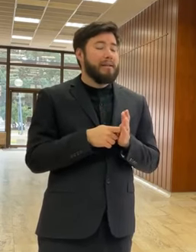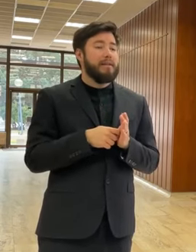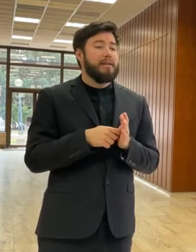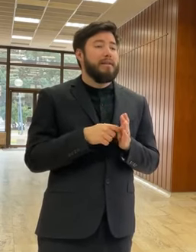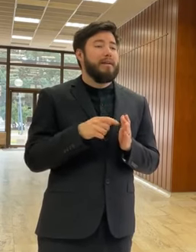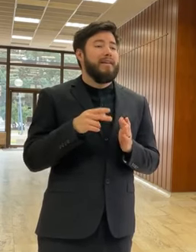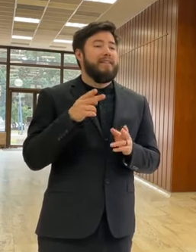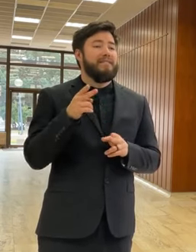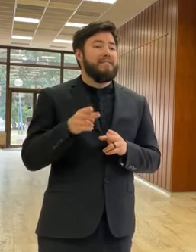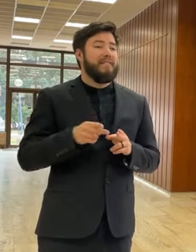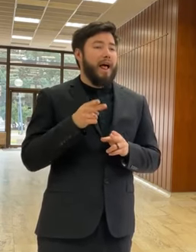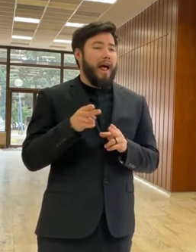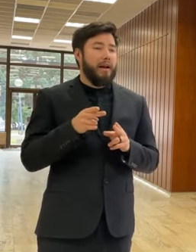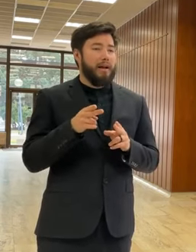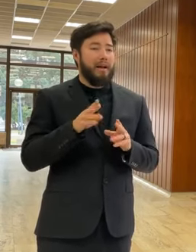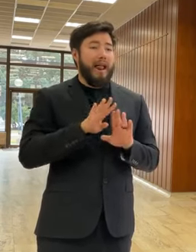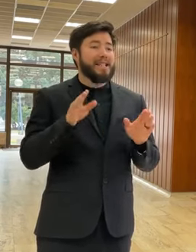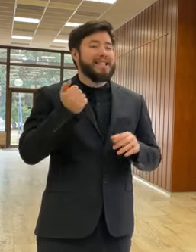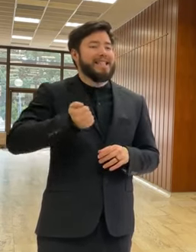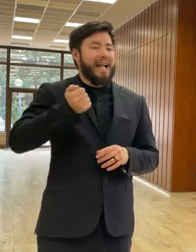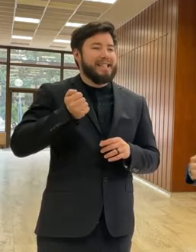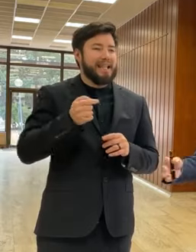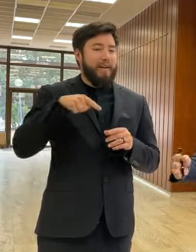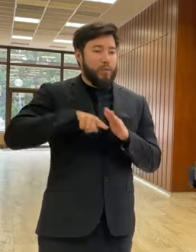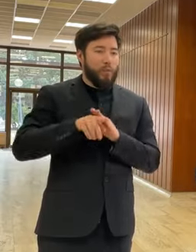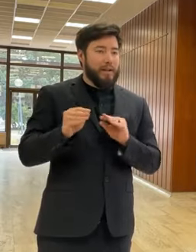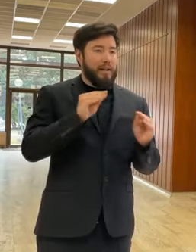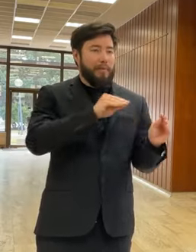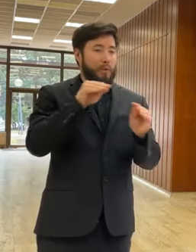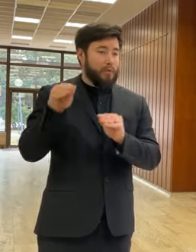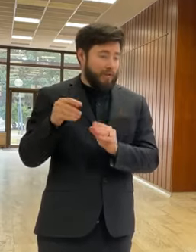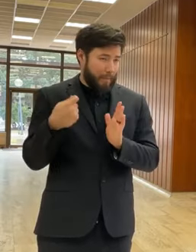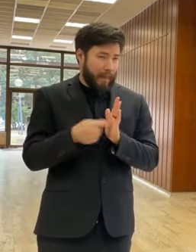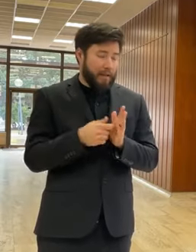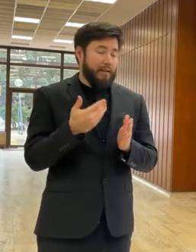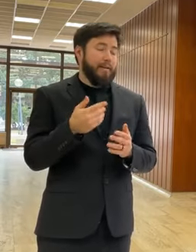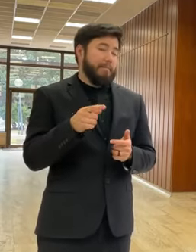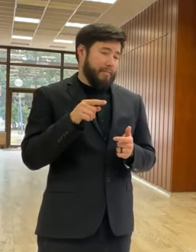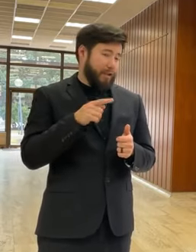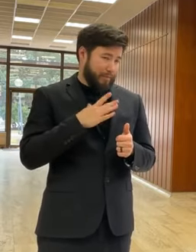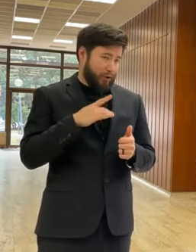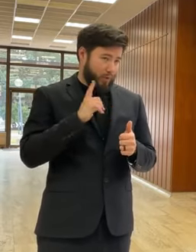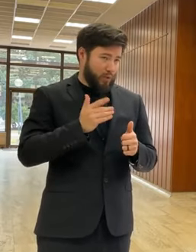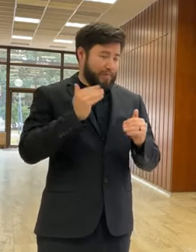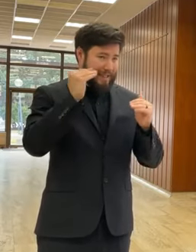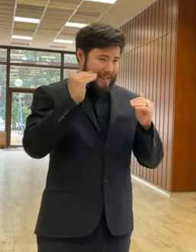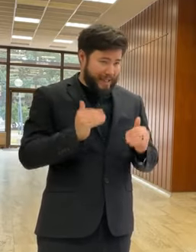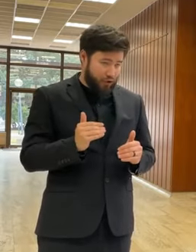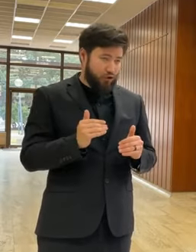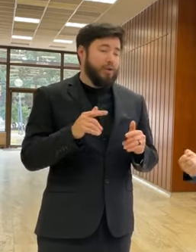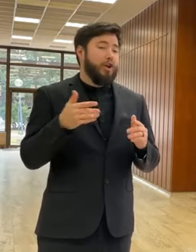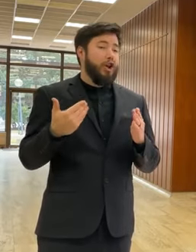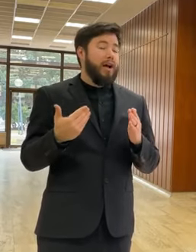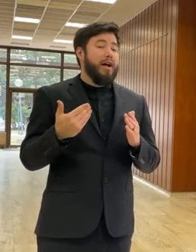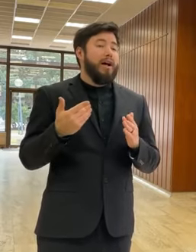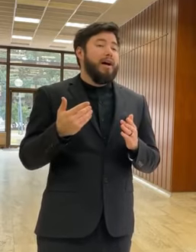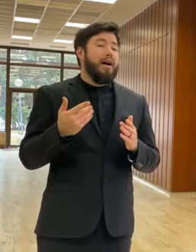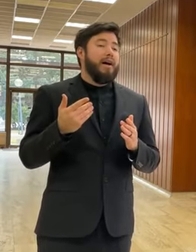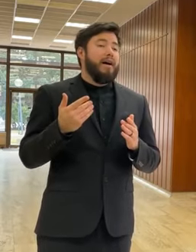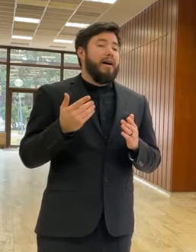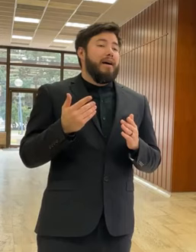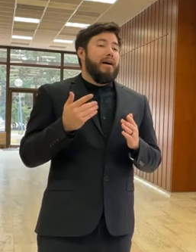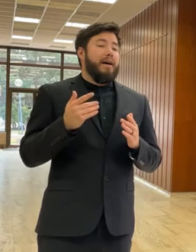nové študijné odbory na stredných školách a chceme takýmto spôsobom znižovať ten počet